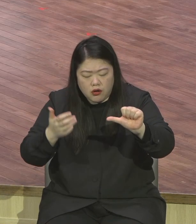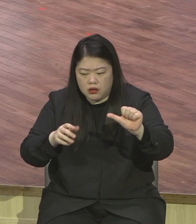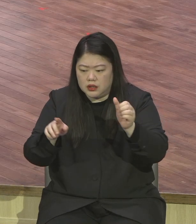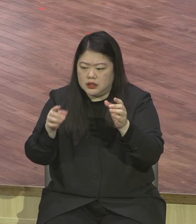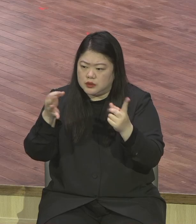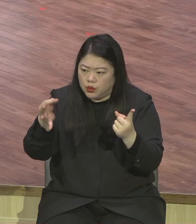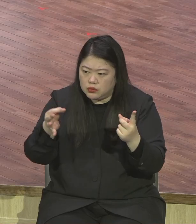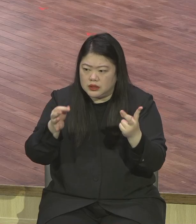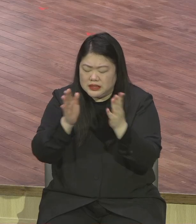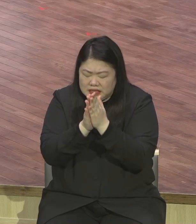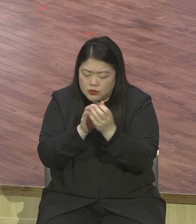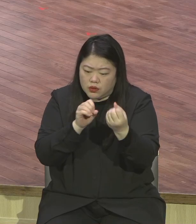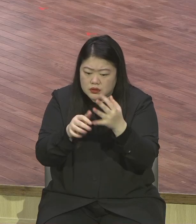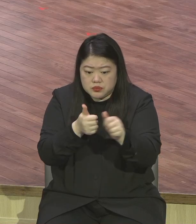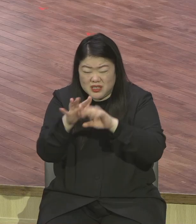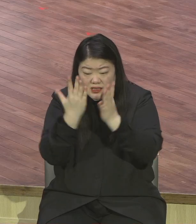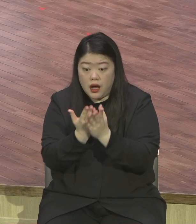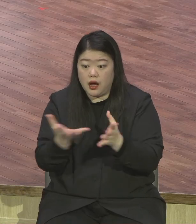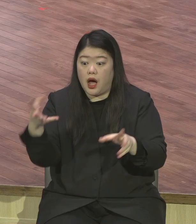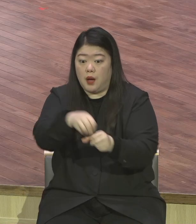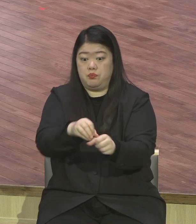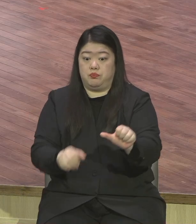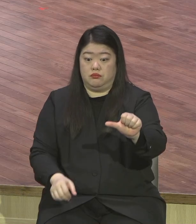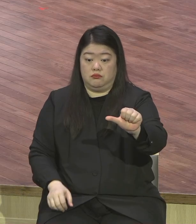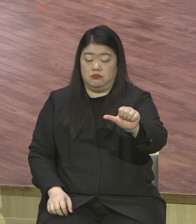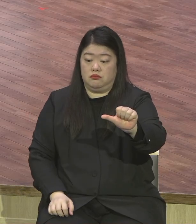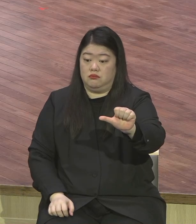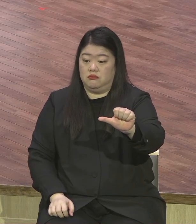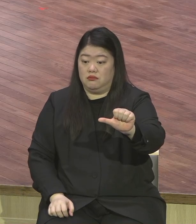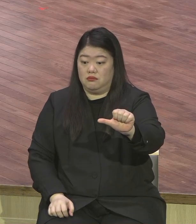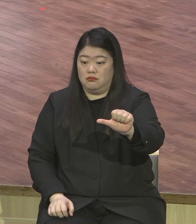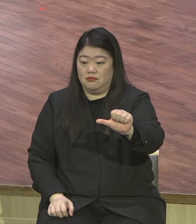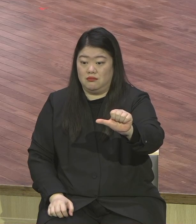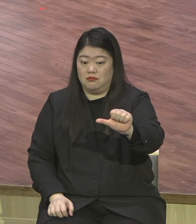2, 3, 7 나라 5천 종족 살리는 영적 플랫폼이 된다